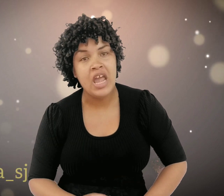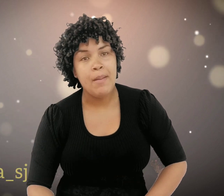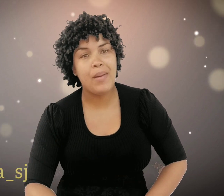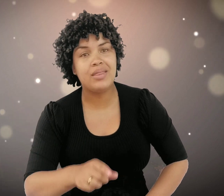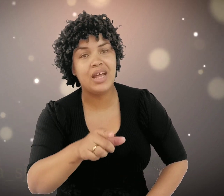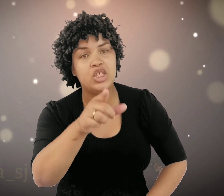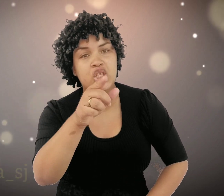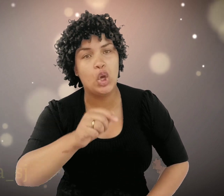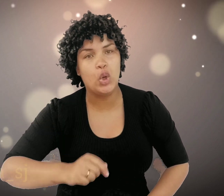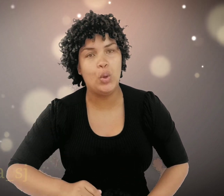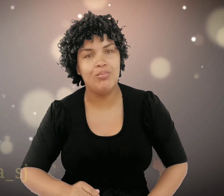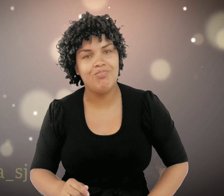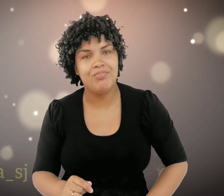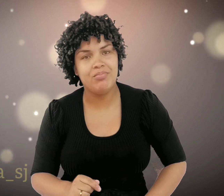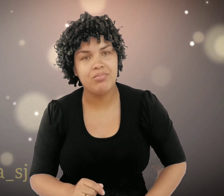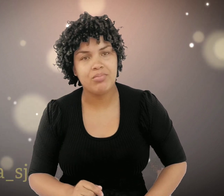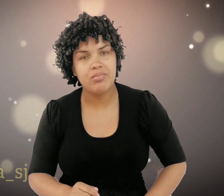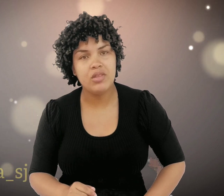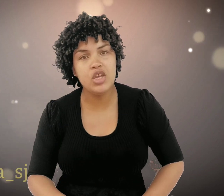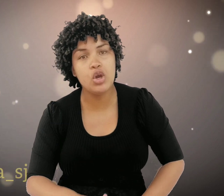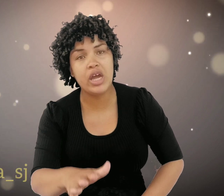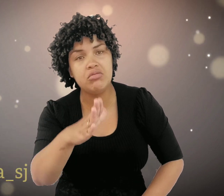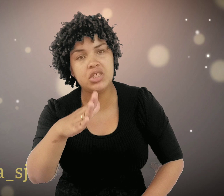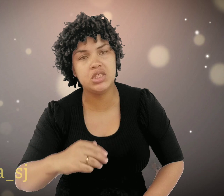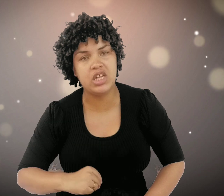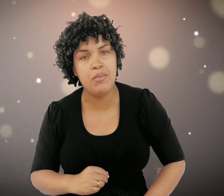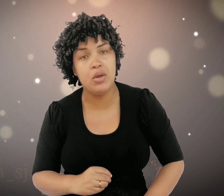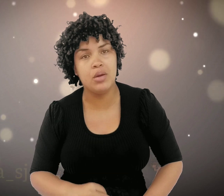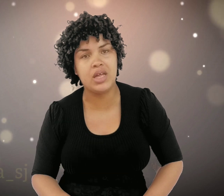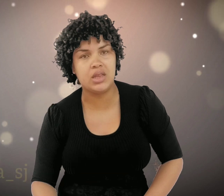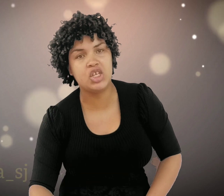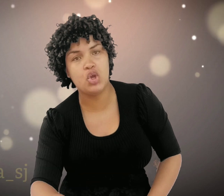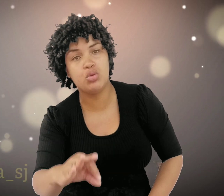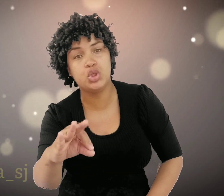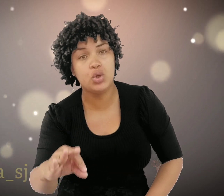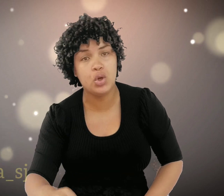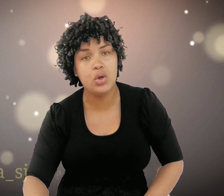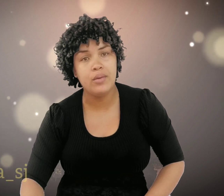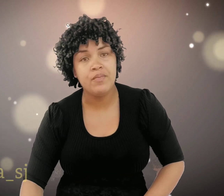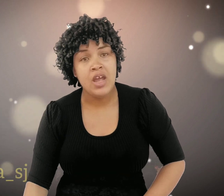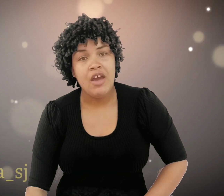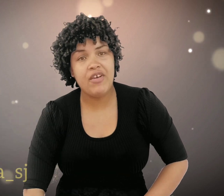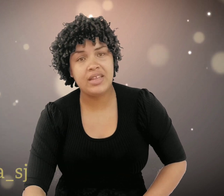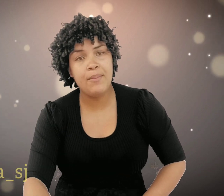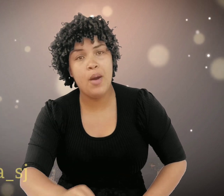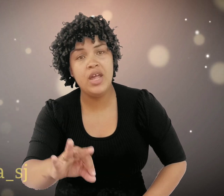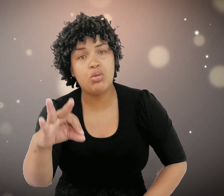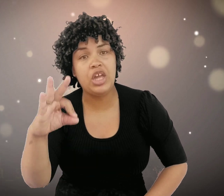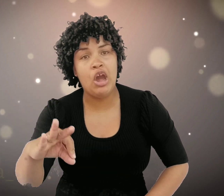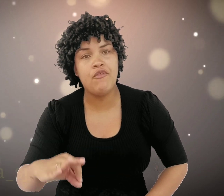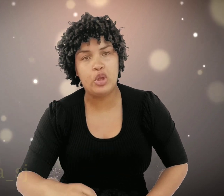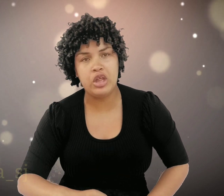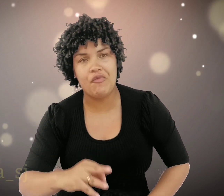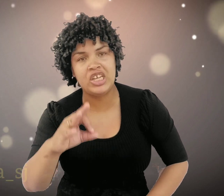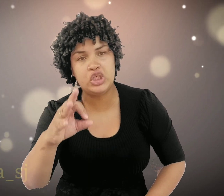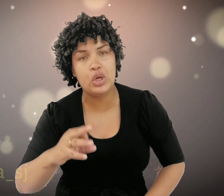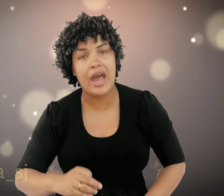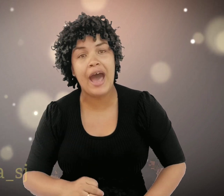Mas Ele chorou. E eu quero te dizer, meu irmão, se até Jesus chorou. Vai ter momento que eu e você vai chorar.